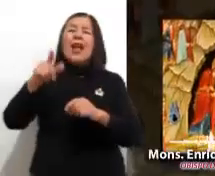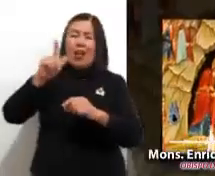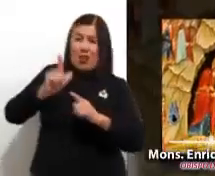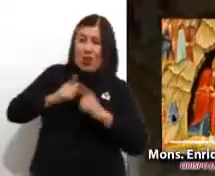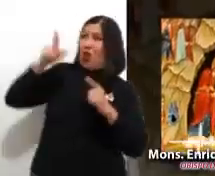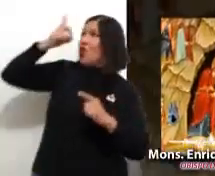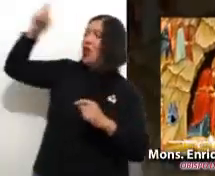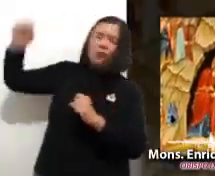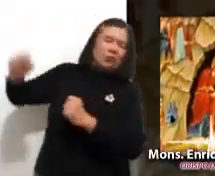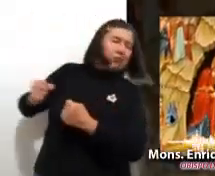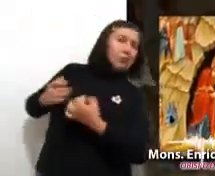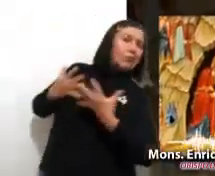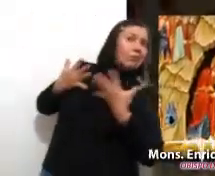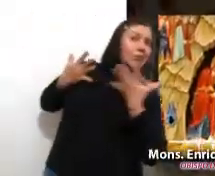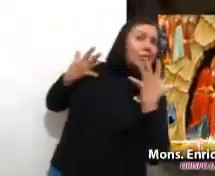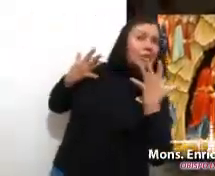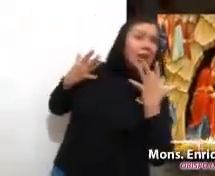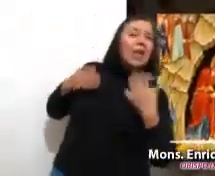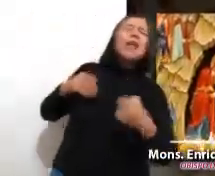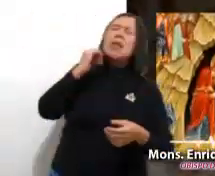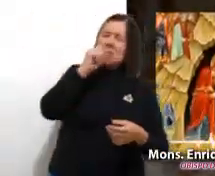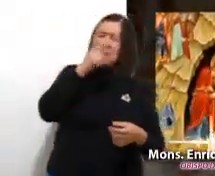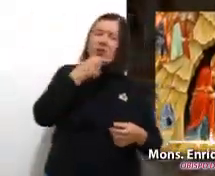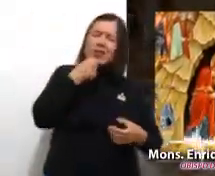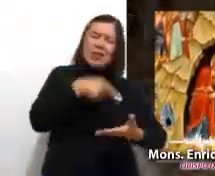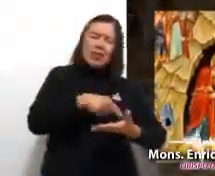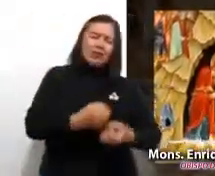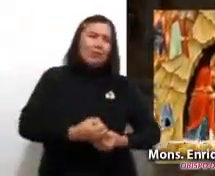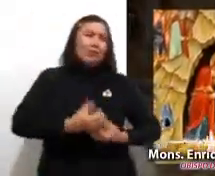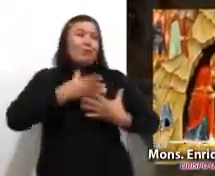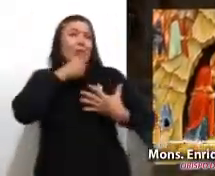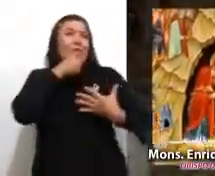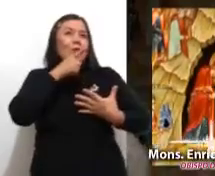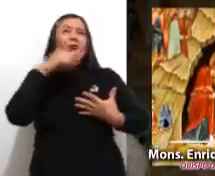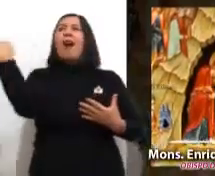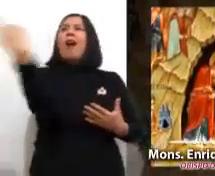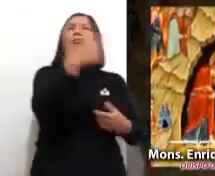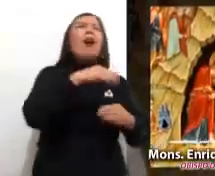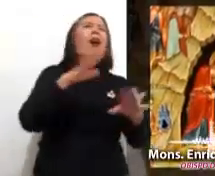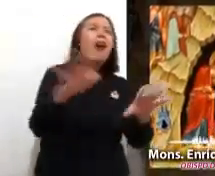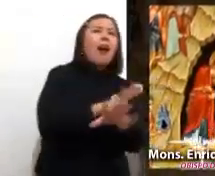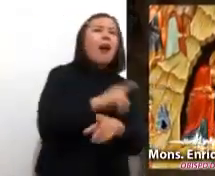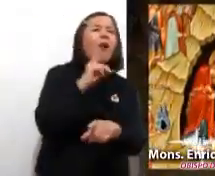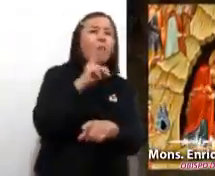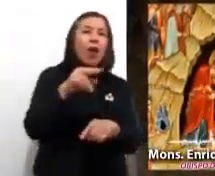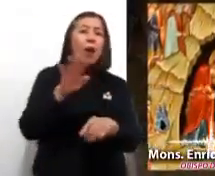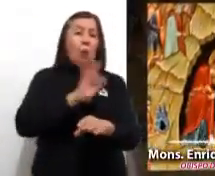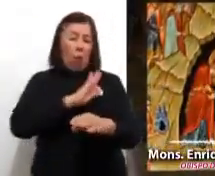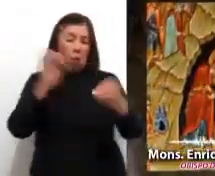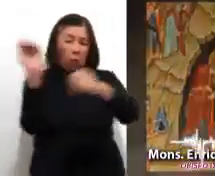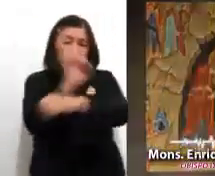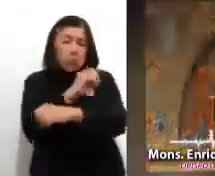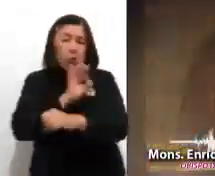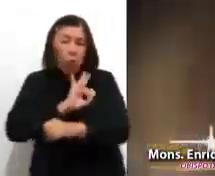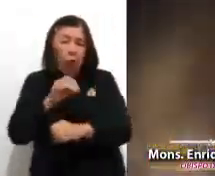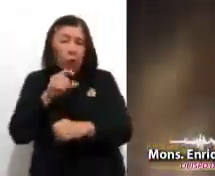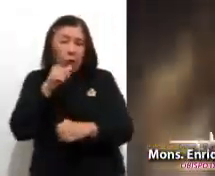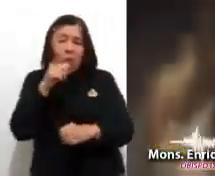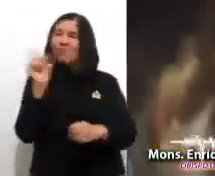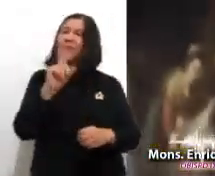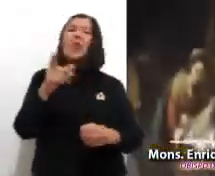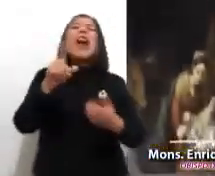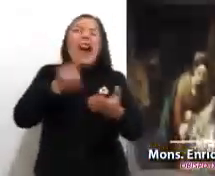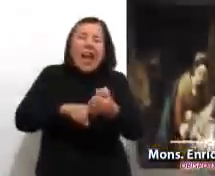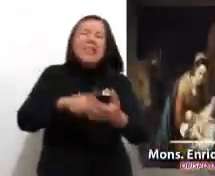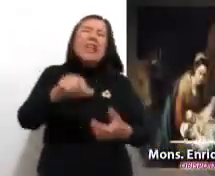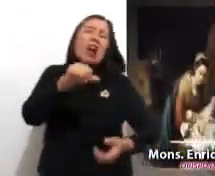envuelve en su luz. Y a la luz de este niño todo cambia. Las tinieblas no pueden vencer a la luz. El